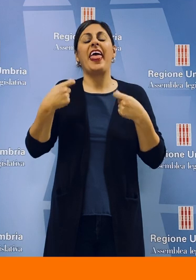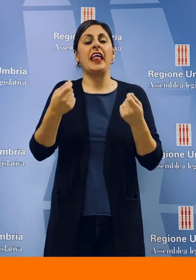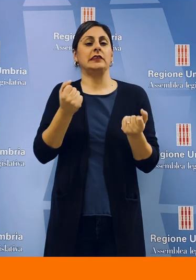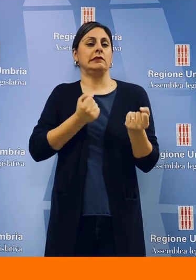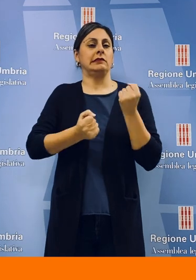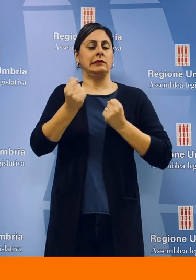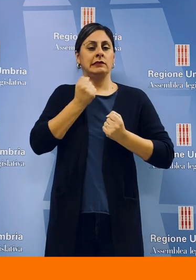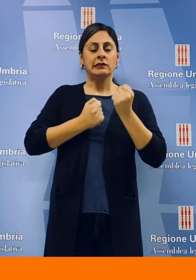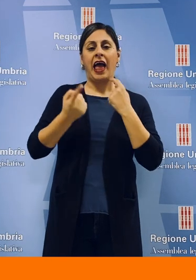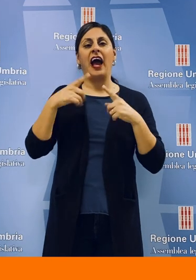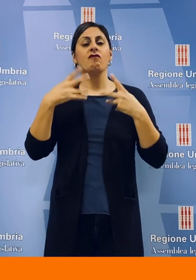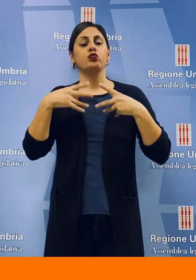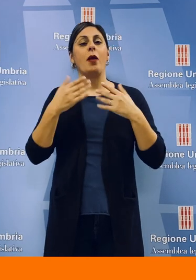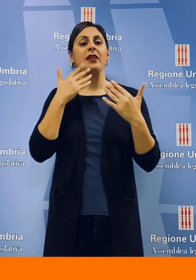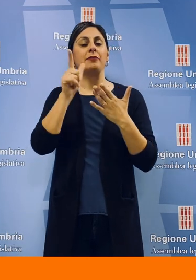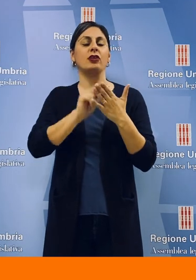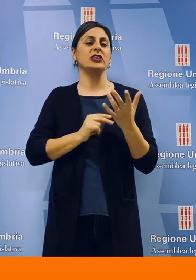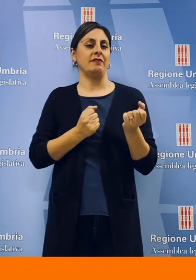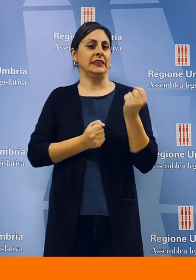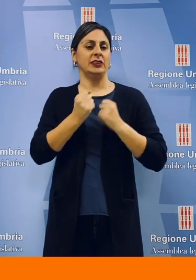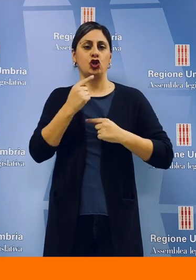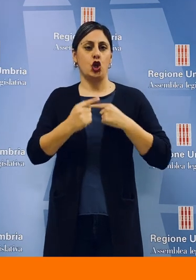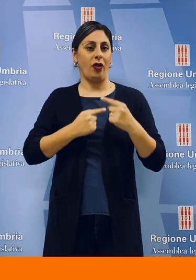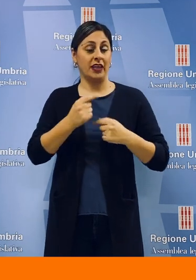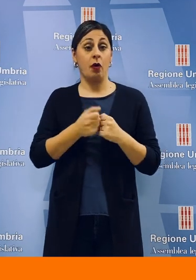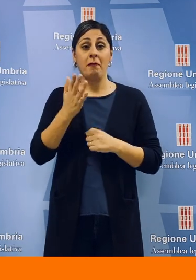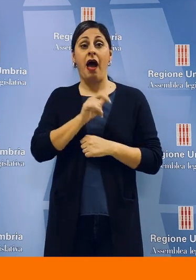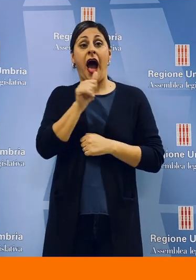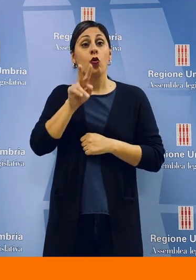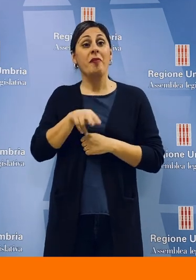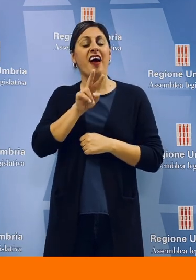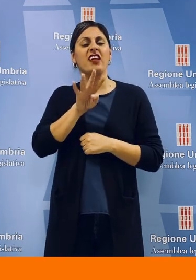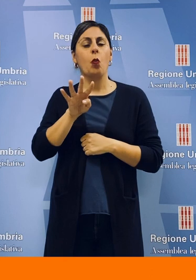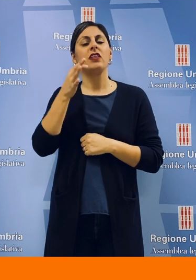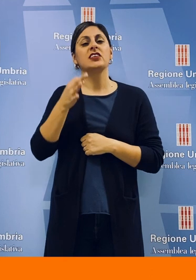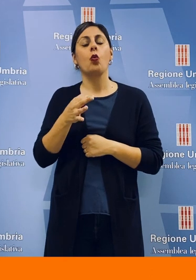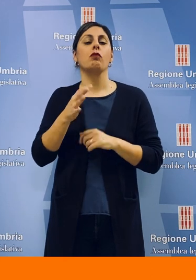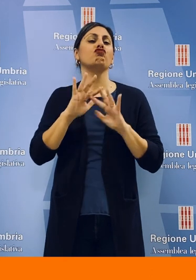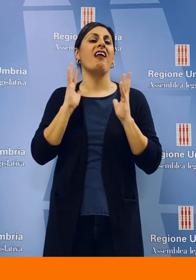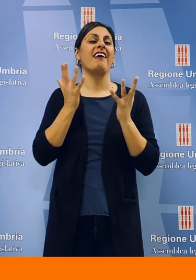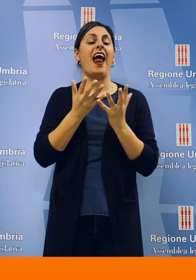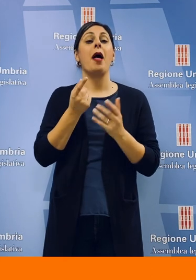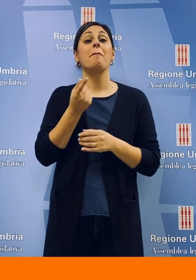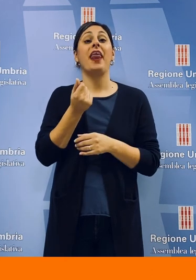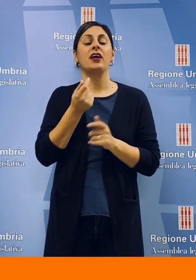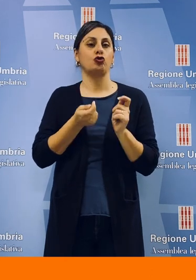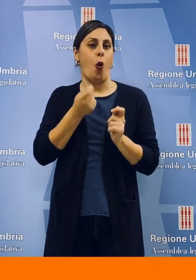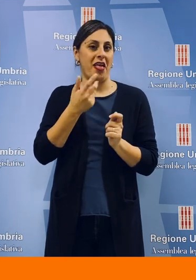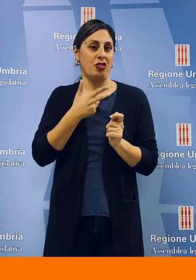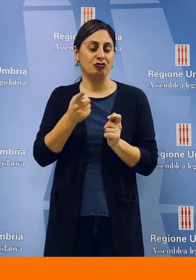spese di funzionamento dell'Assemblea legislativa. Ma per il 2024 è previsto un aumento generale dei prezzi e il conseguente